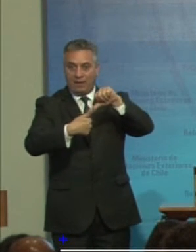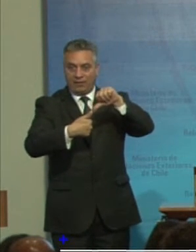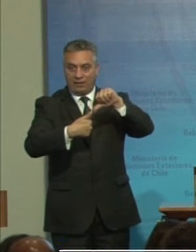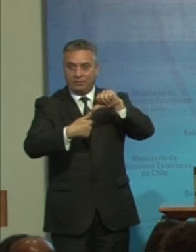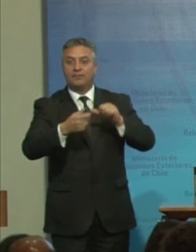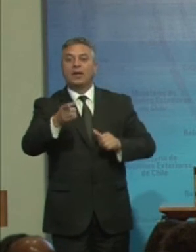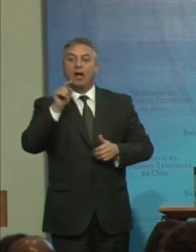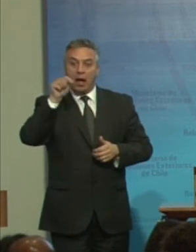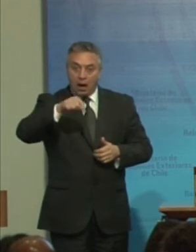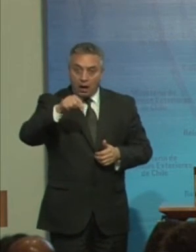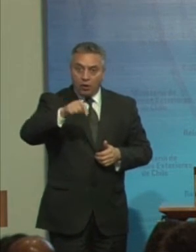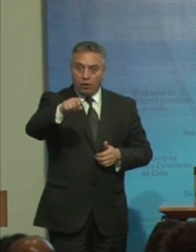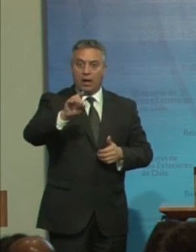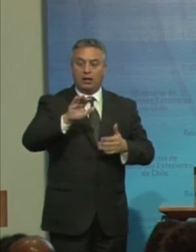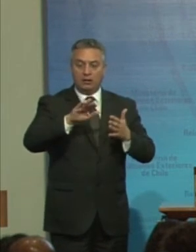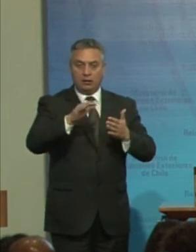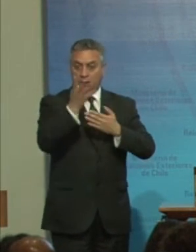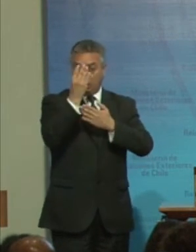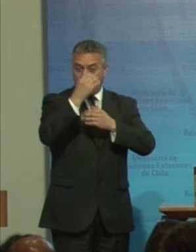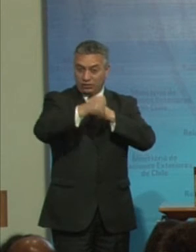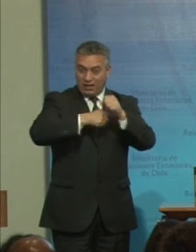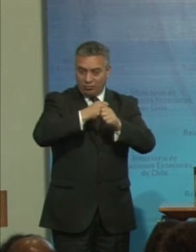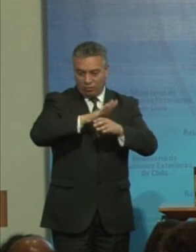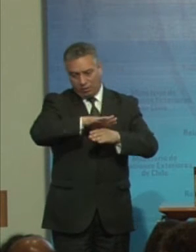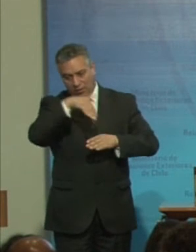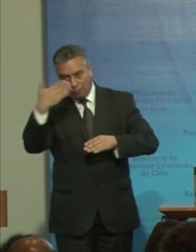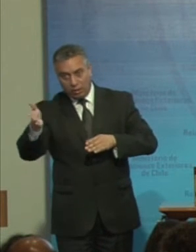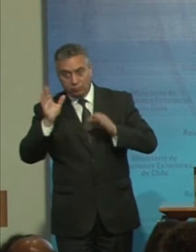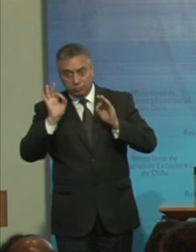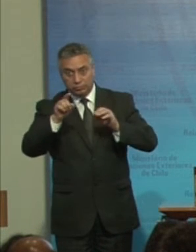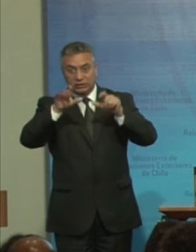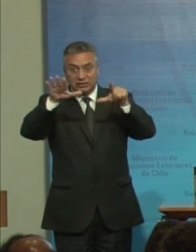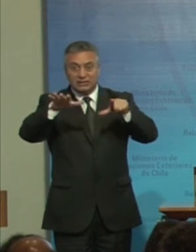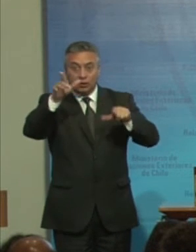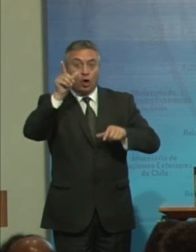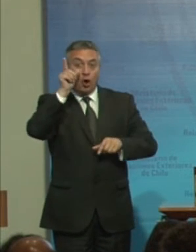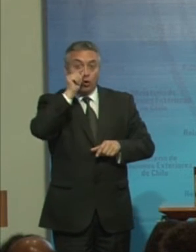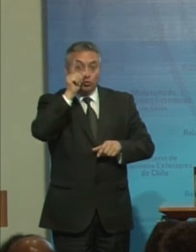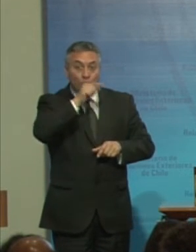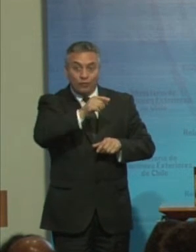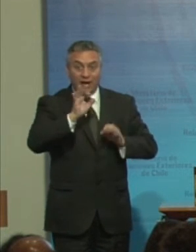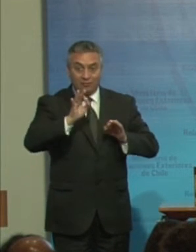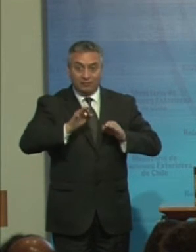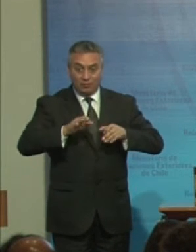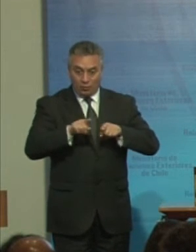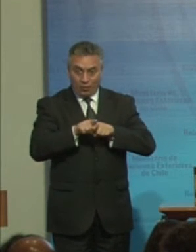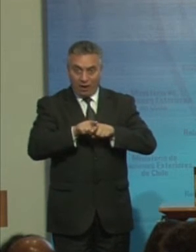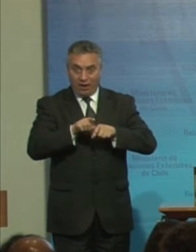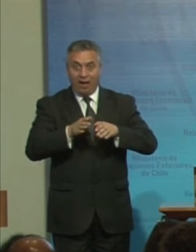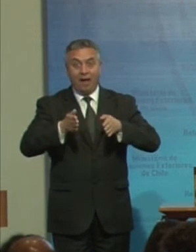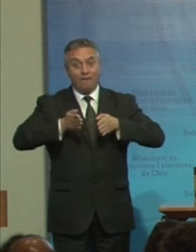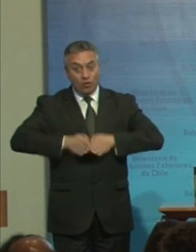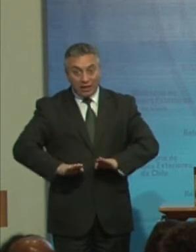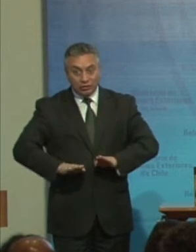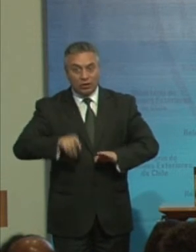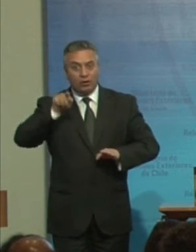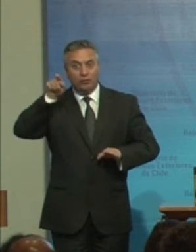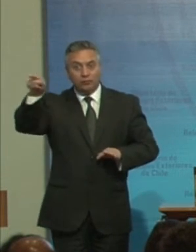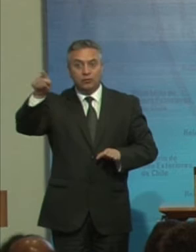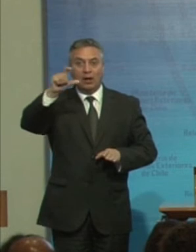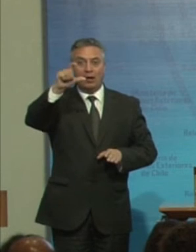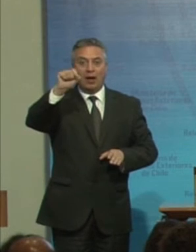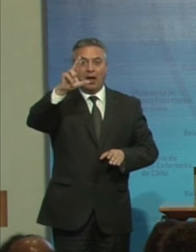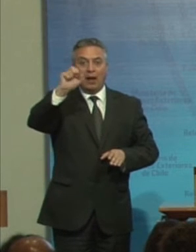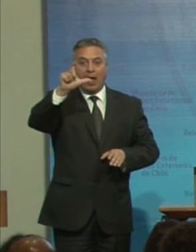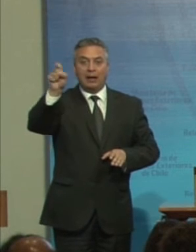14 años Después de su fundación El 17 de octubre De 2012 En Caracas Venezuela